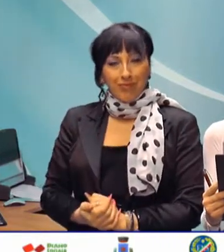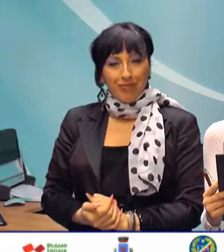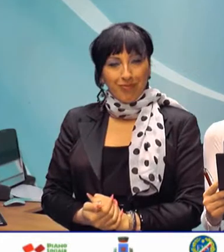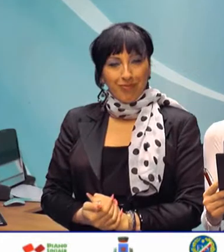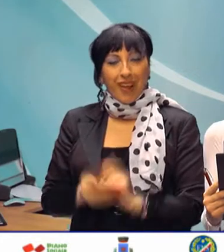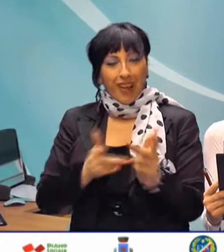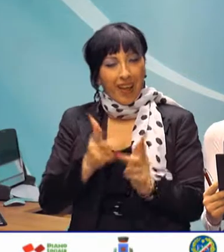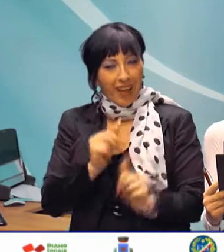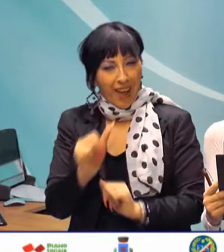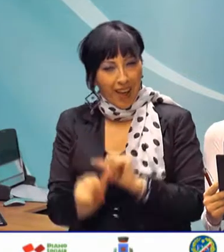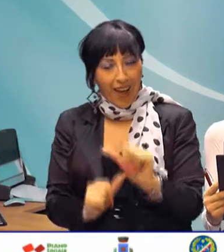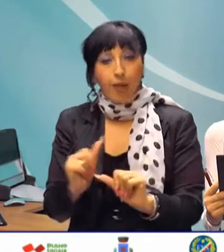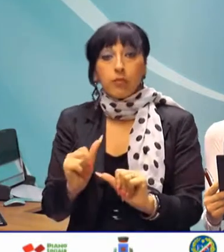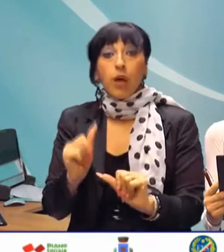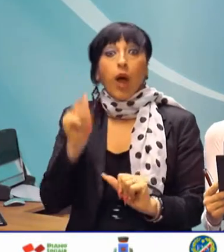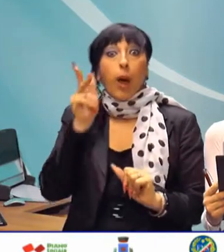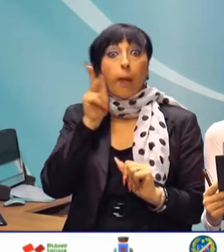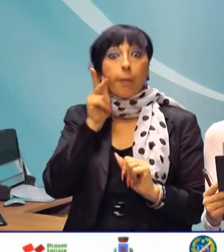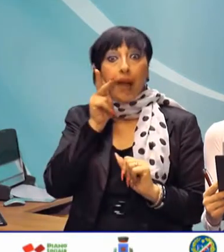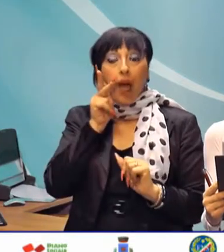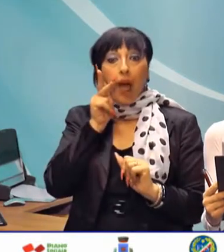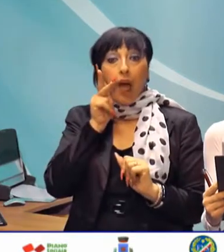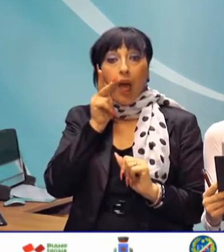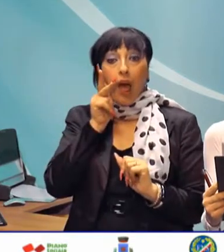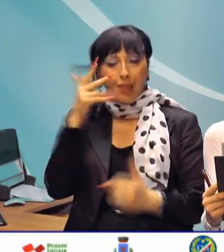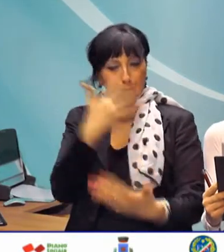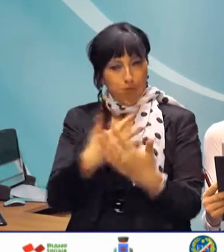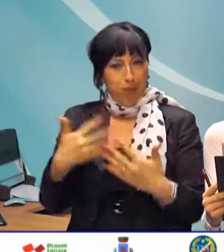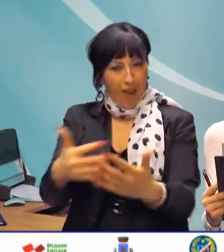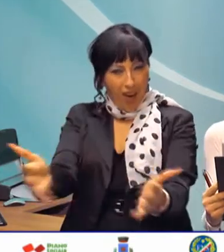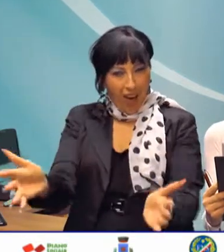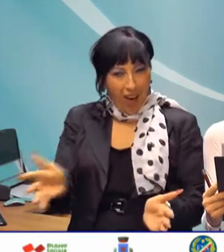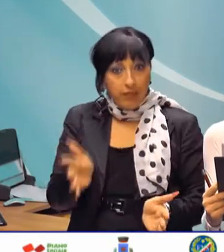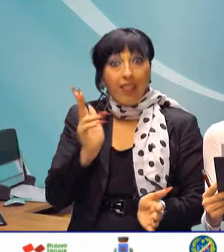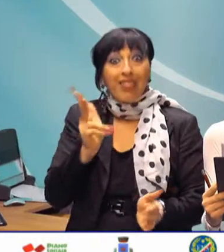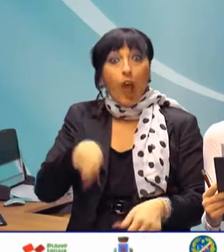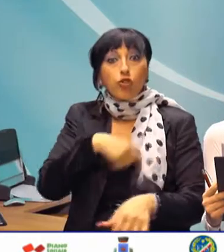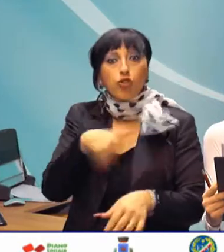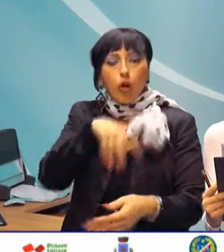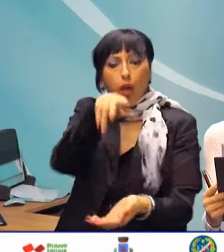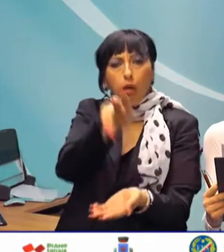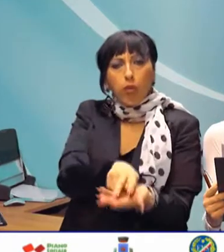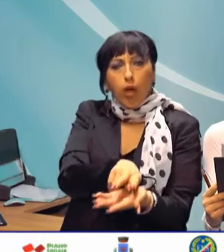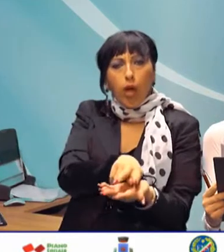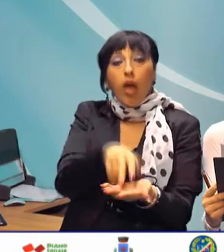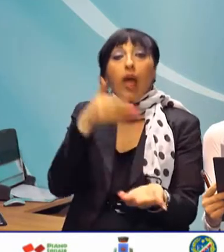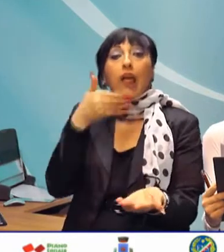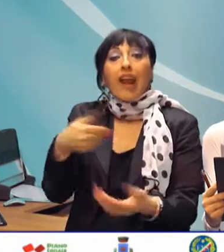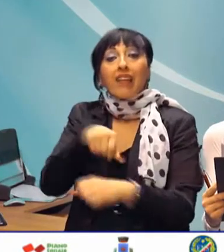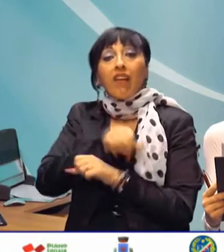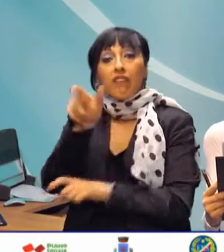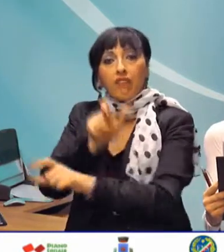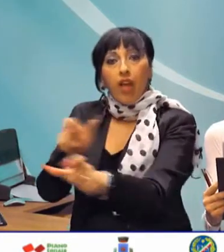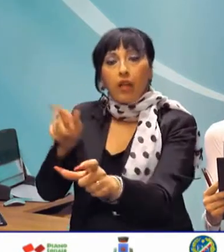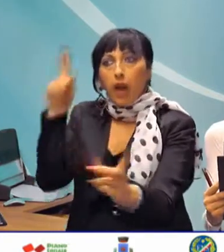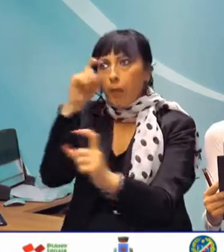Cambiamo argomento. Prete resta intrappolato nella vasca per 13 ore. salvato dai fedeli a Morigerati.